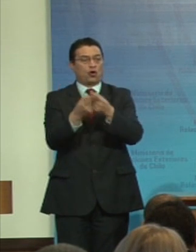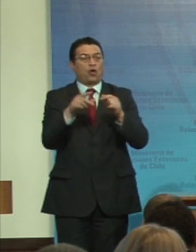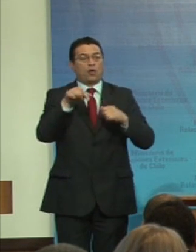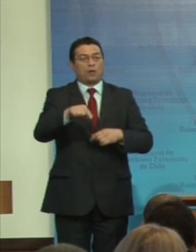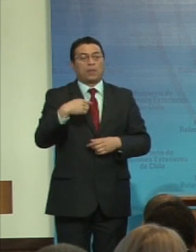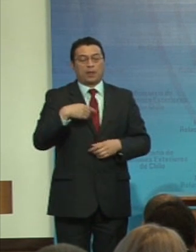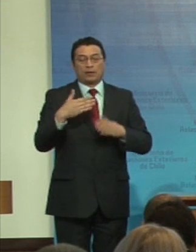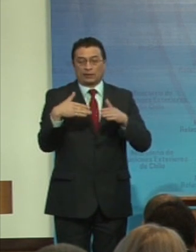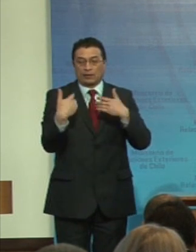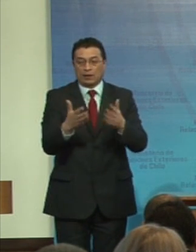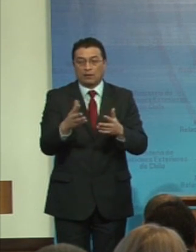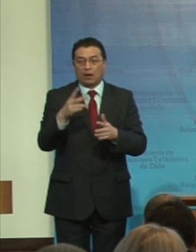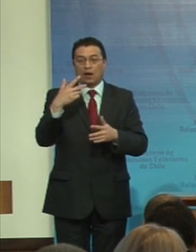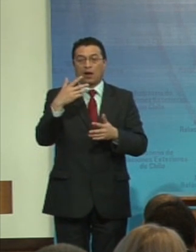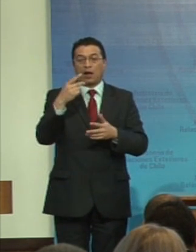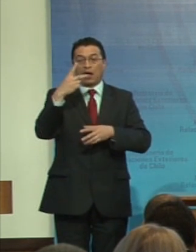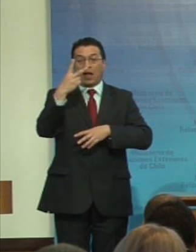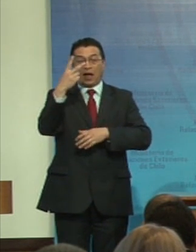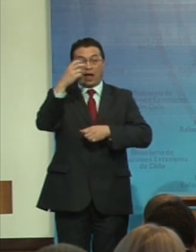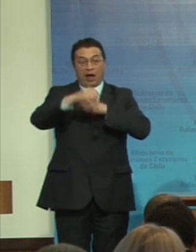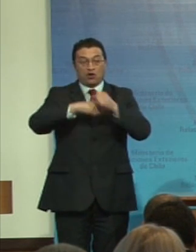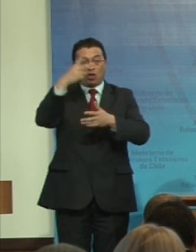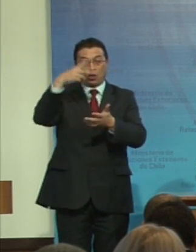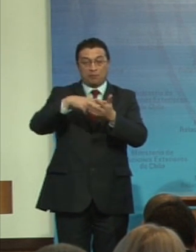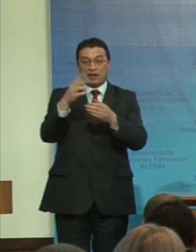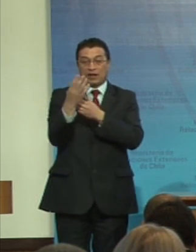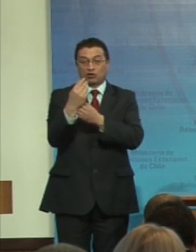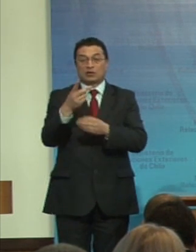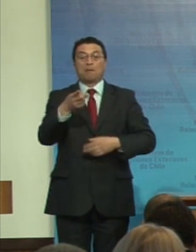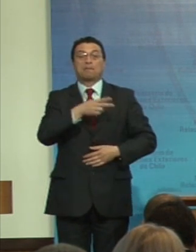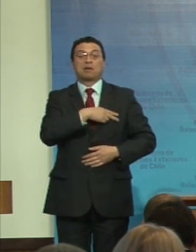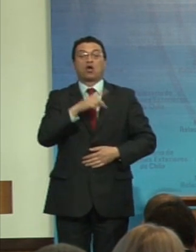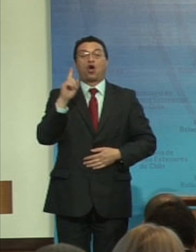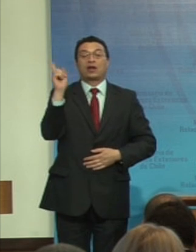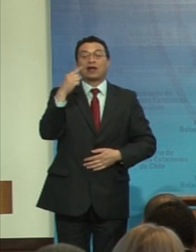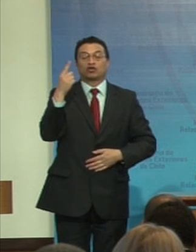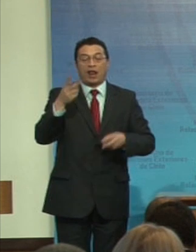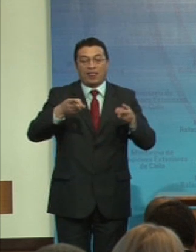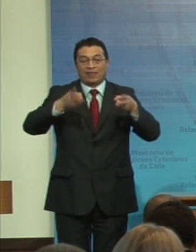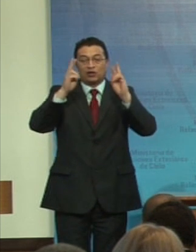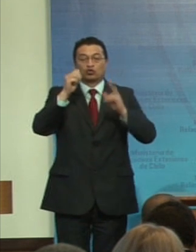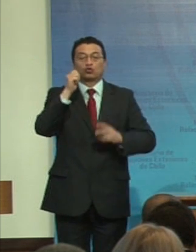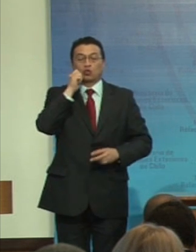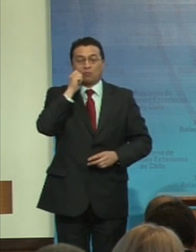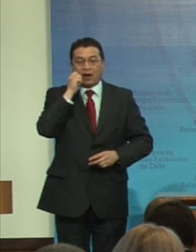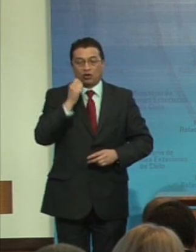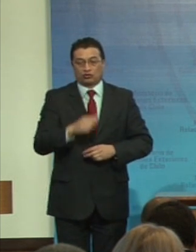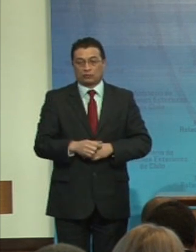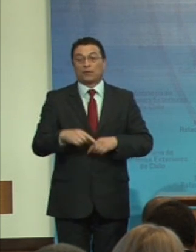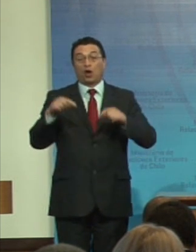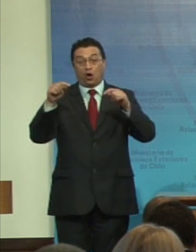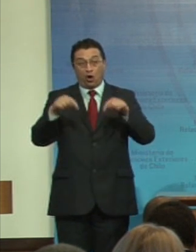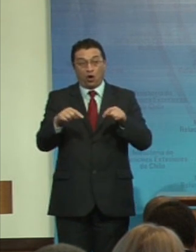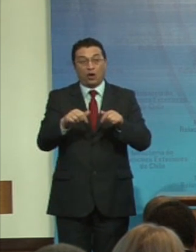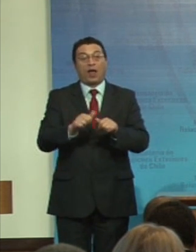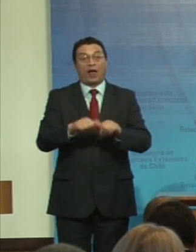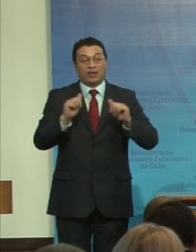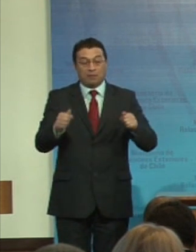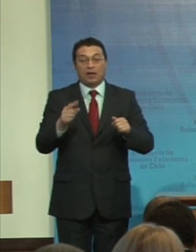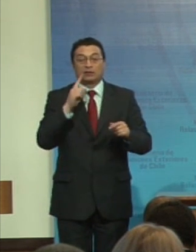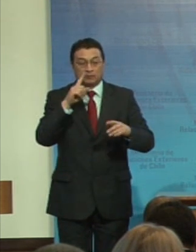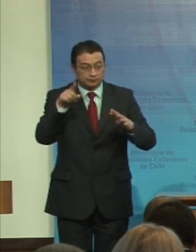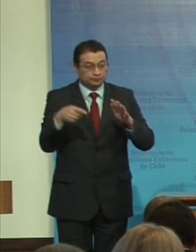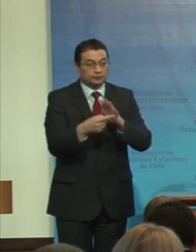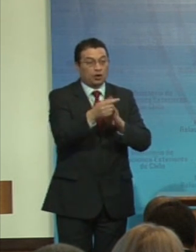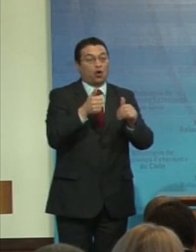recibiendo en el año 2014 el Premio Nacional de Derechos Humanos. Hoy día, además, integra